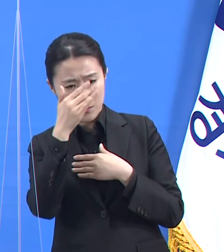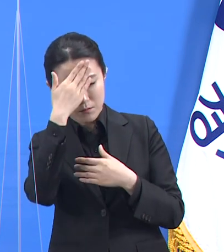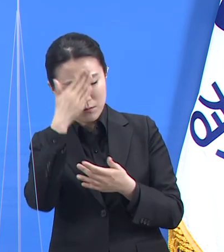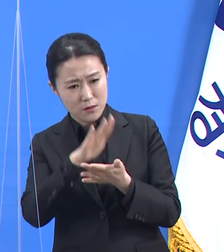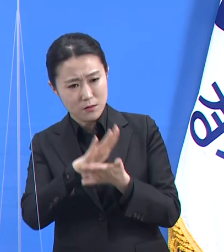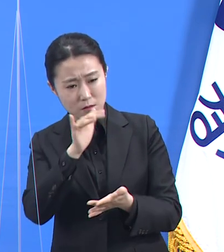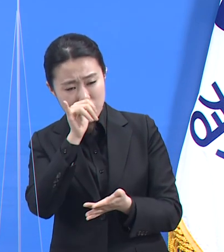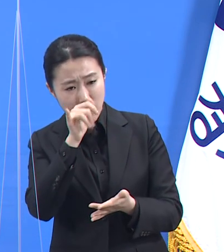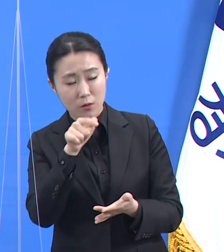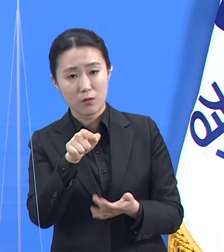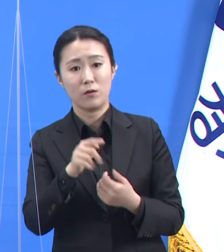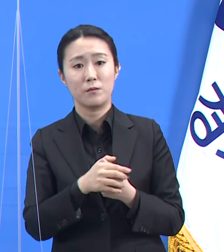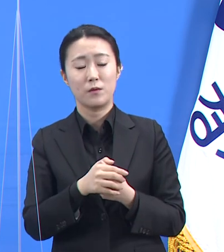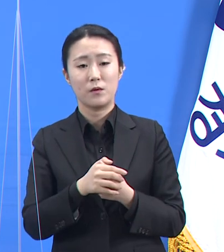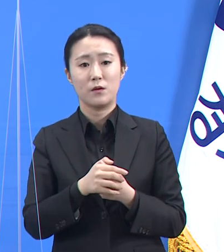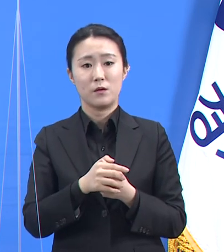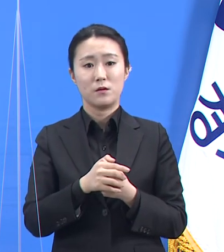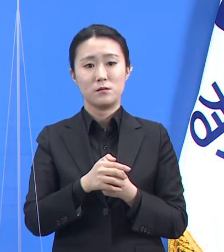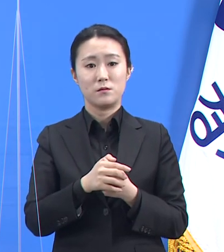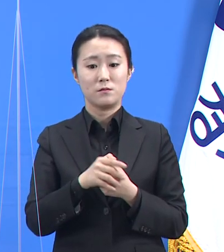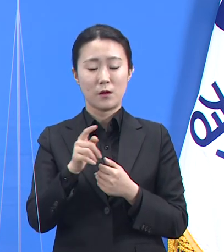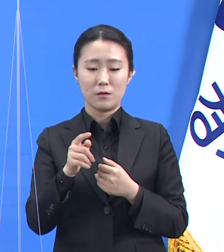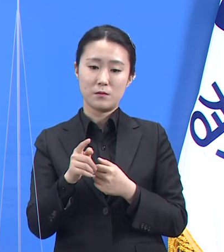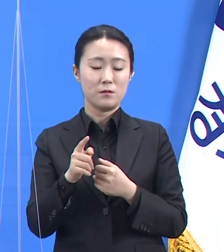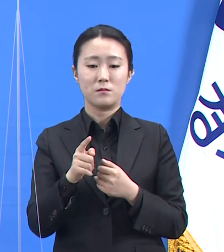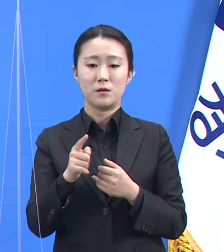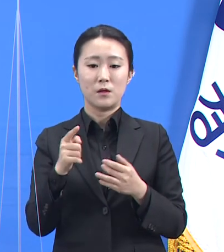차단하고 검사를 권해야 할 것입니다.